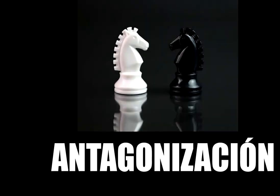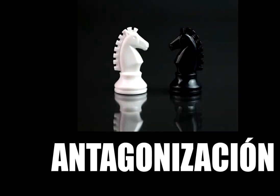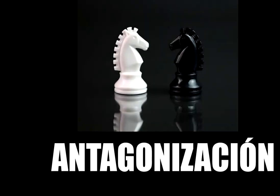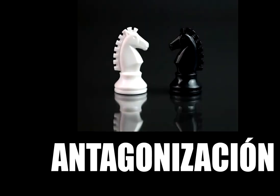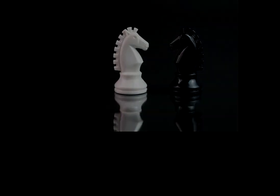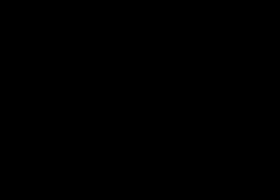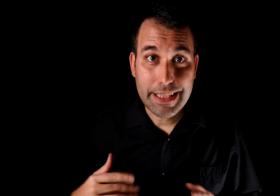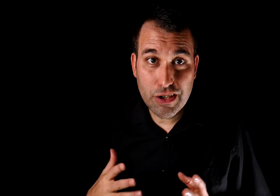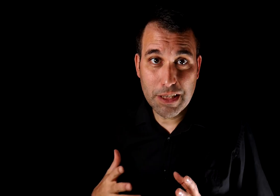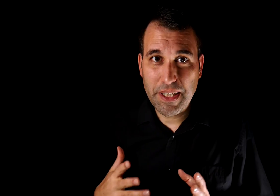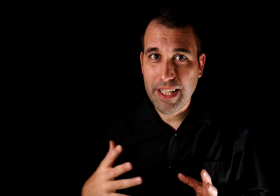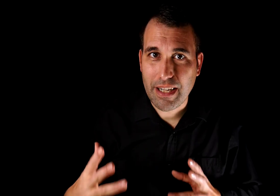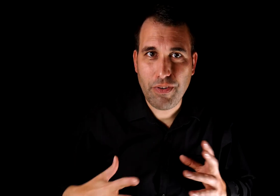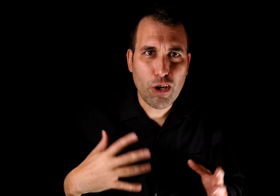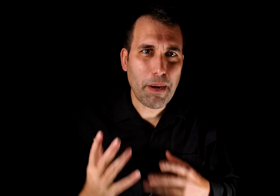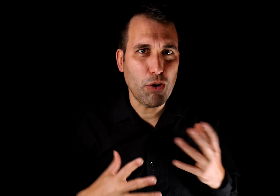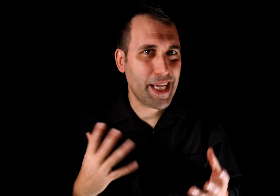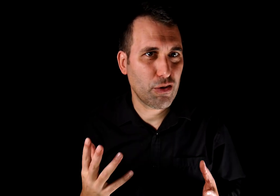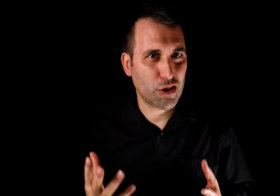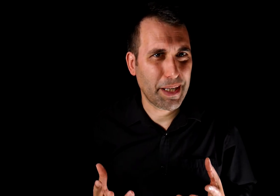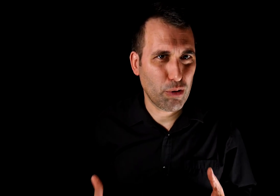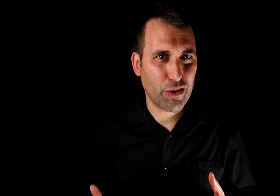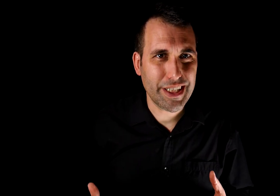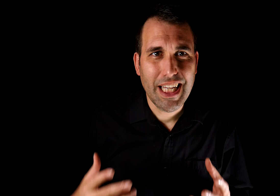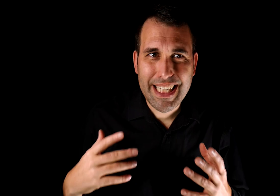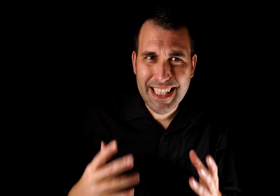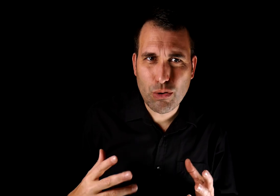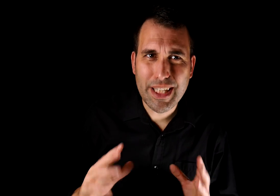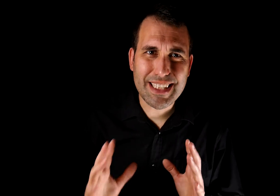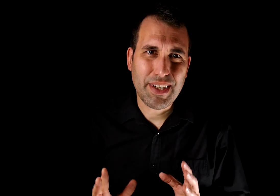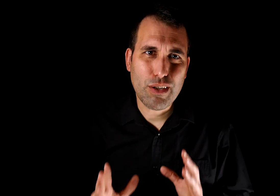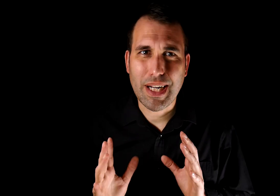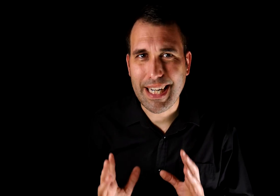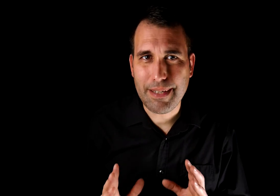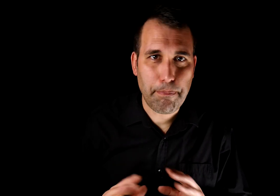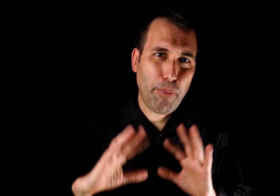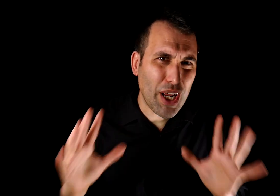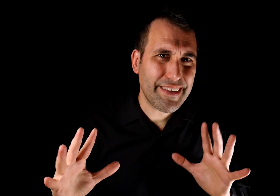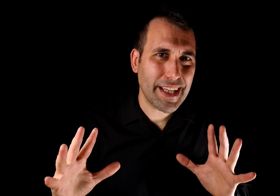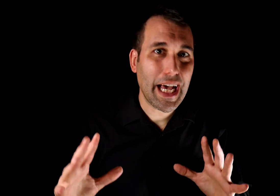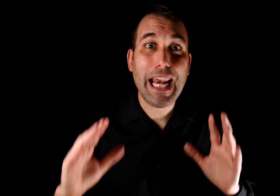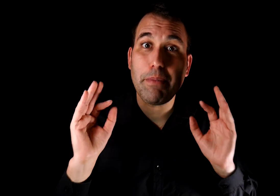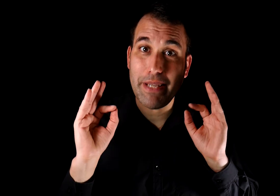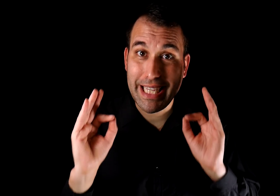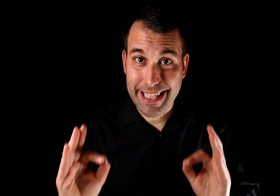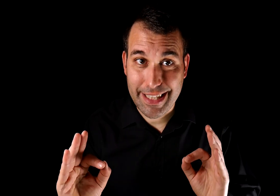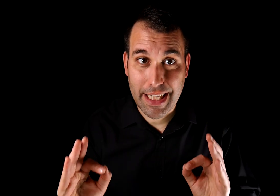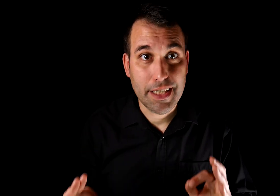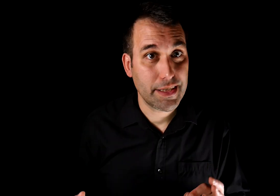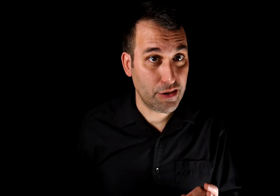Antagonización. Esta es una especie de reflejo pabloviano de los manipuladores que se aseguran de establecer una narrativa polarizada a la primera crítica. Si